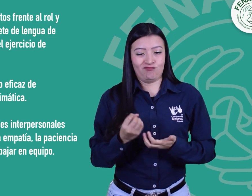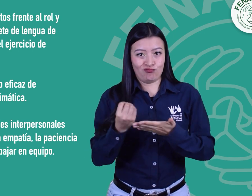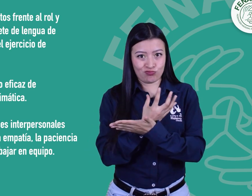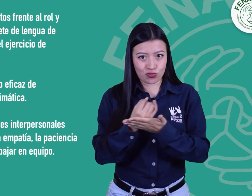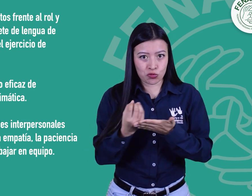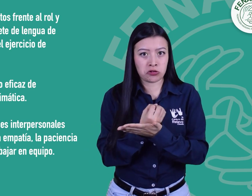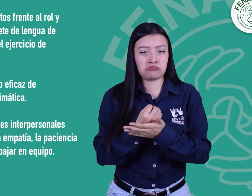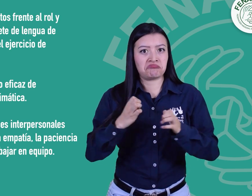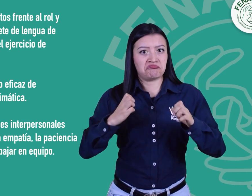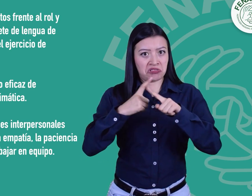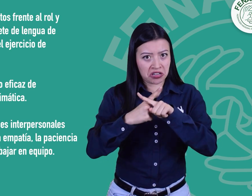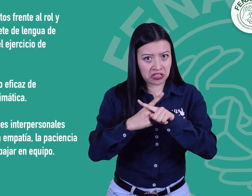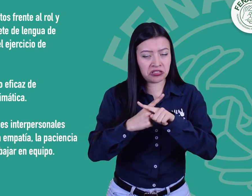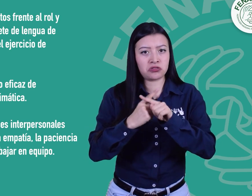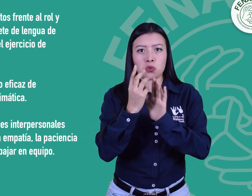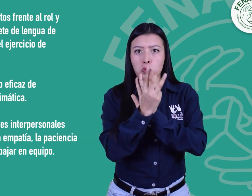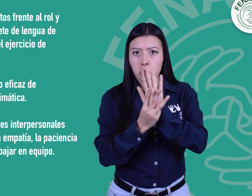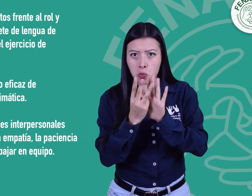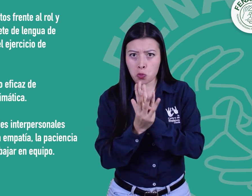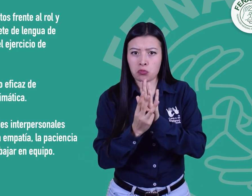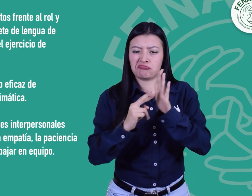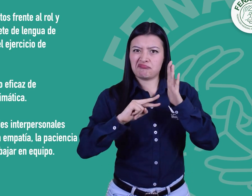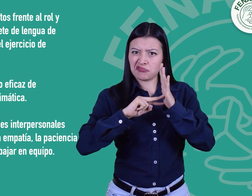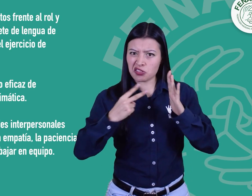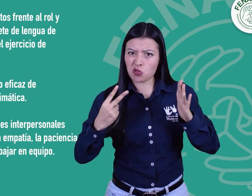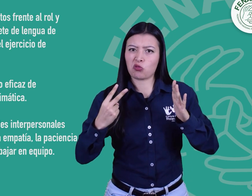Experiencia y conocimiento en herramientas TIC y ofimáticas como estas.